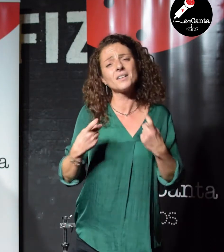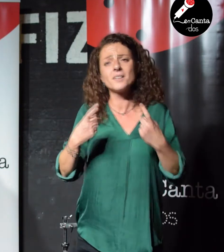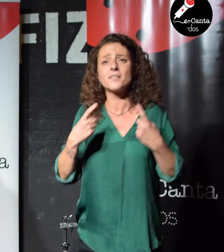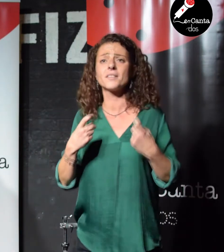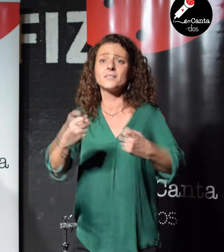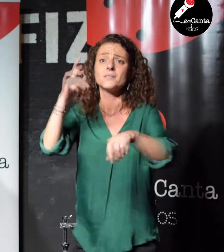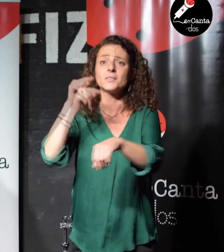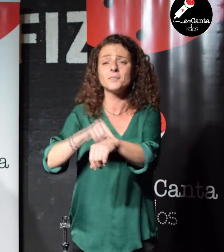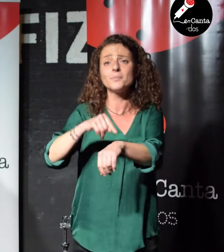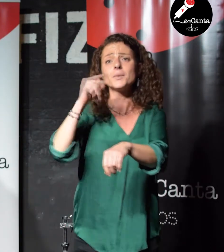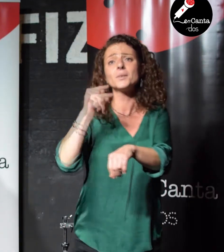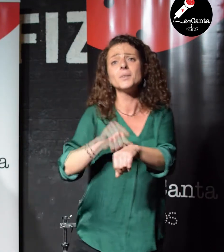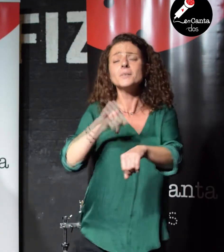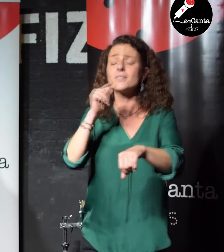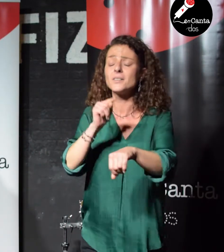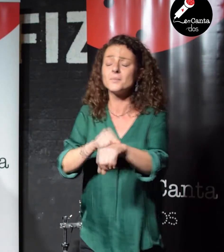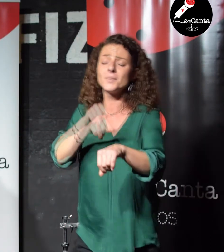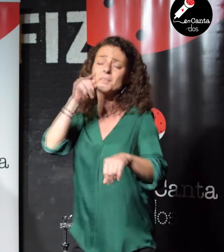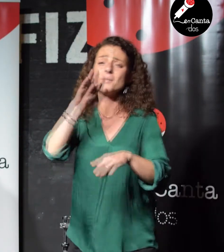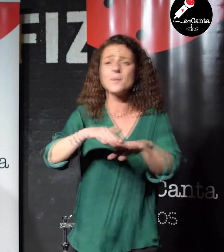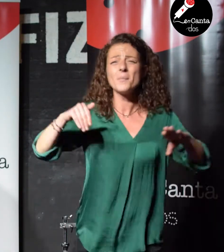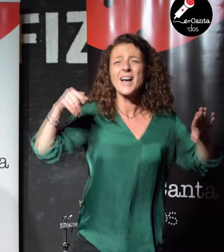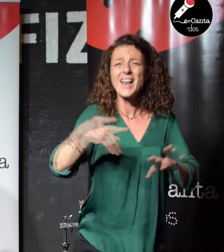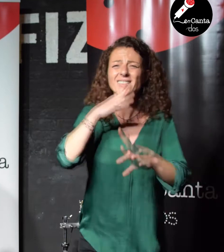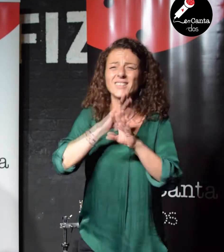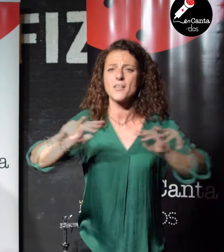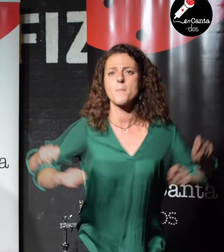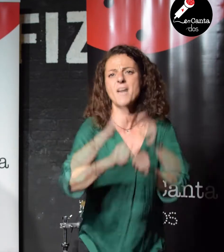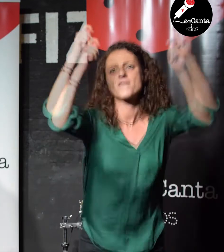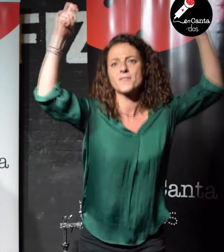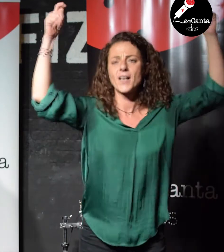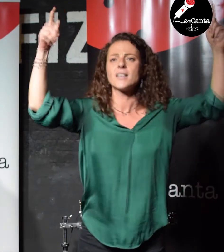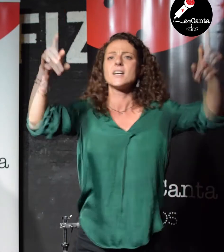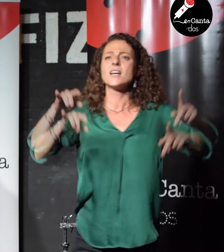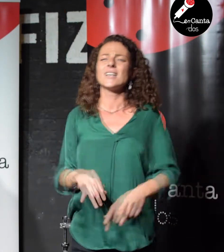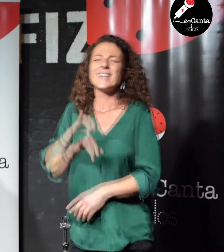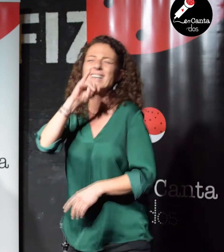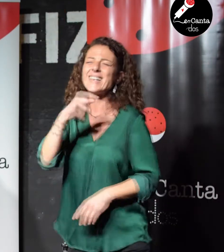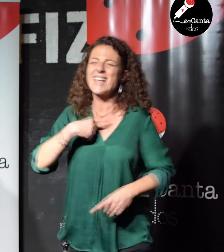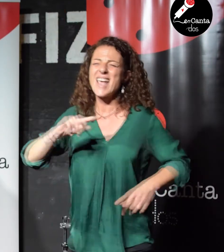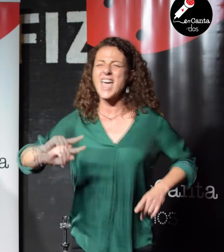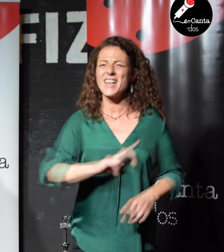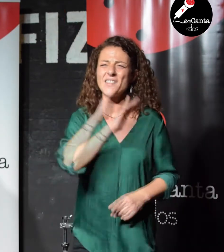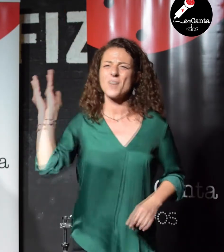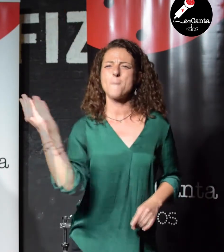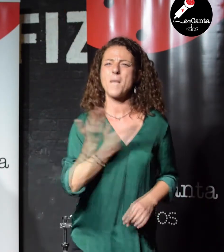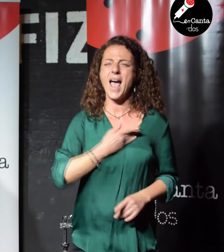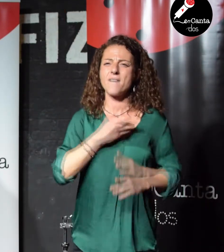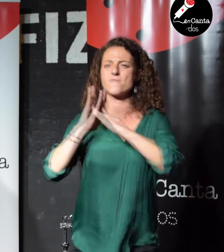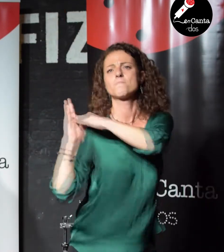Necesito tiempo, pa' romper con el silencio, y apartar lo que me ha herido sin piedad.